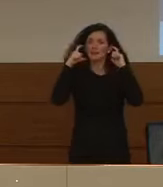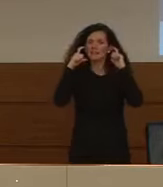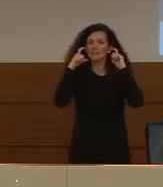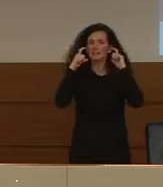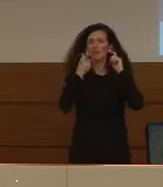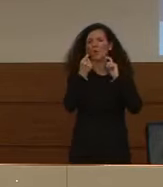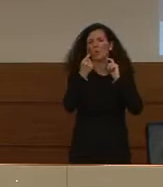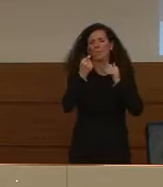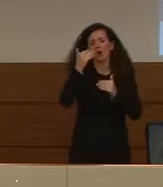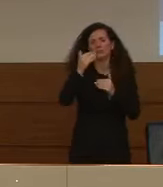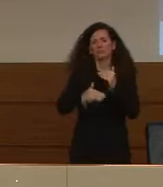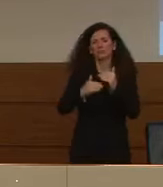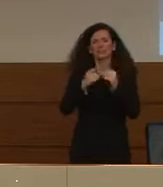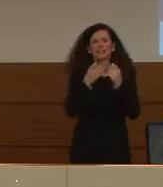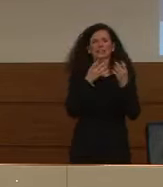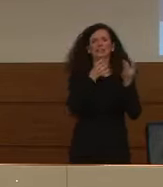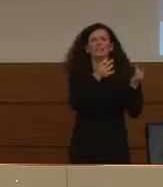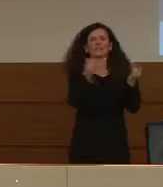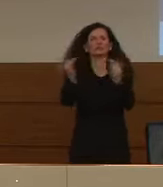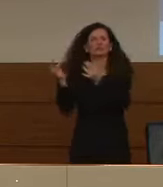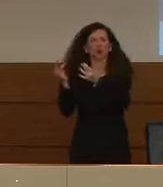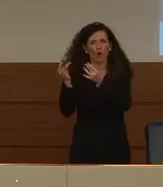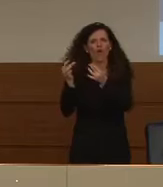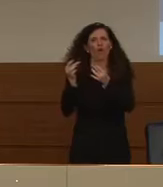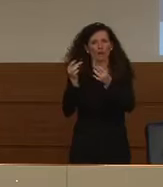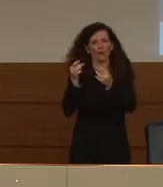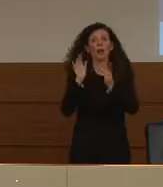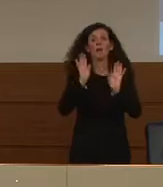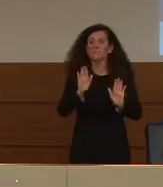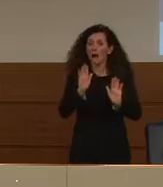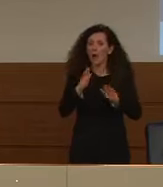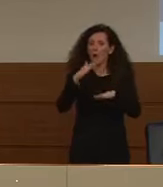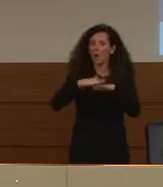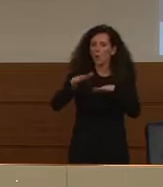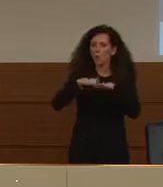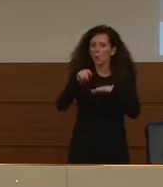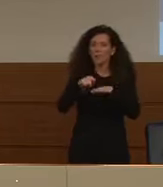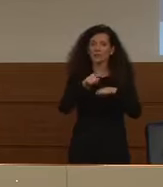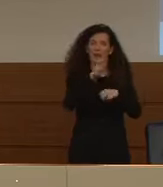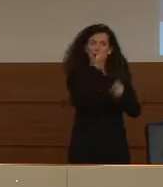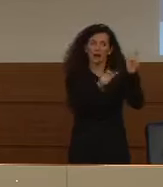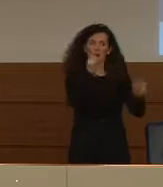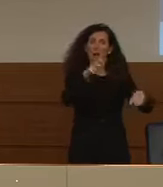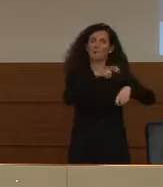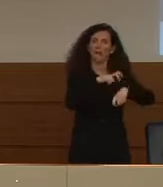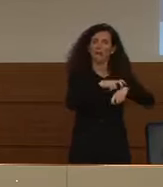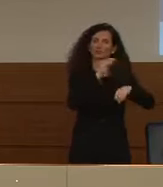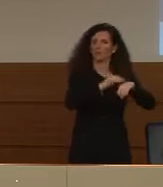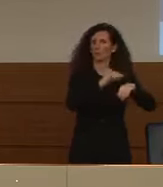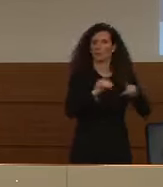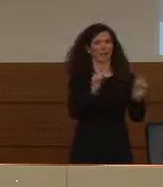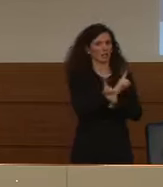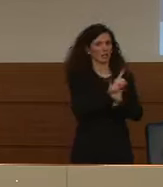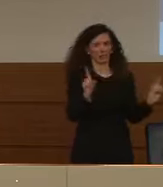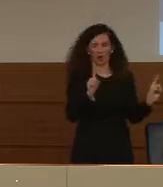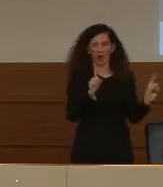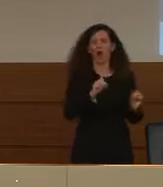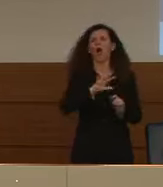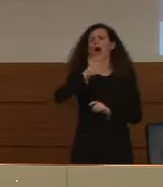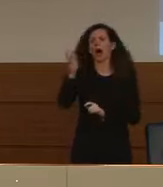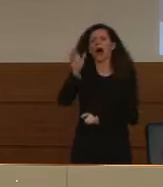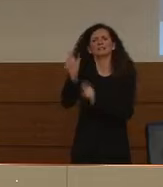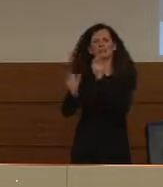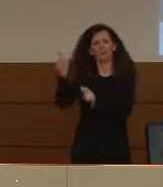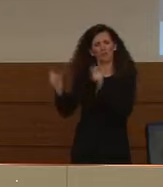diffusione del droplet ma non possono essere utilizzate dal personale sanitario. Sono utilizzate da tutte le altre persone che